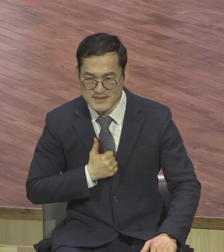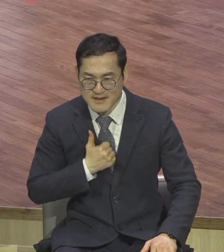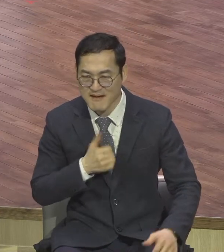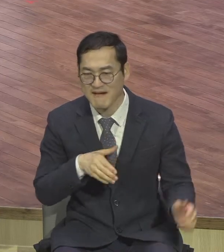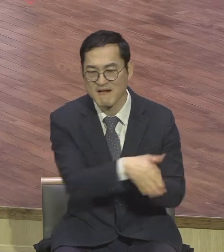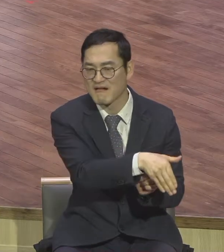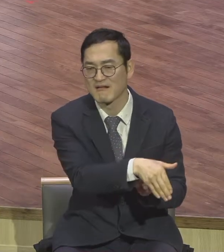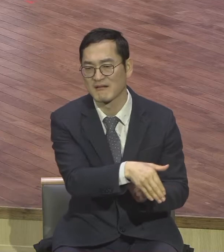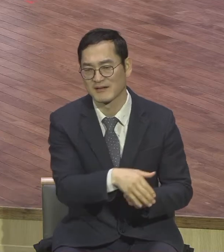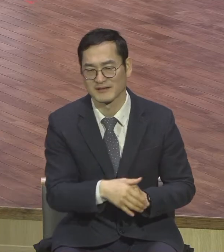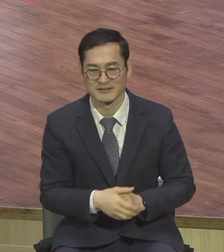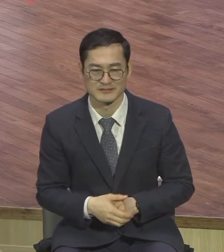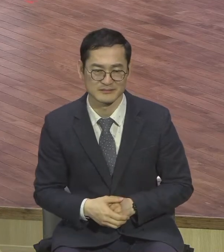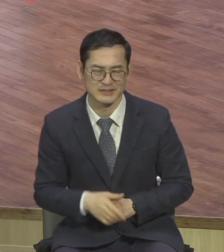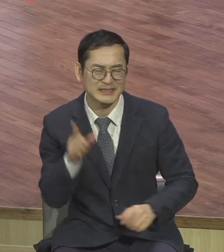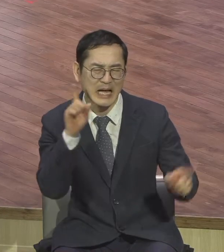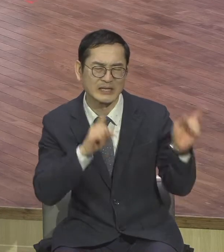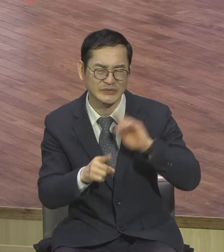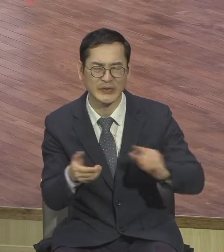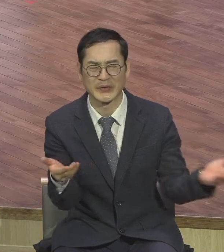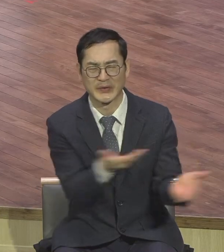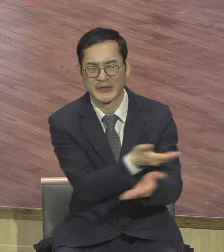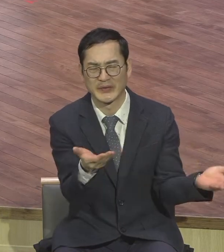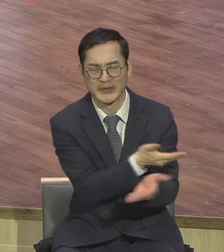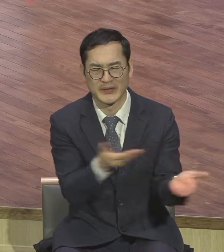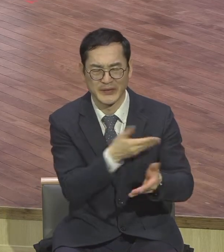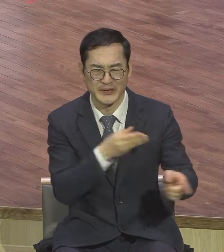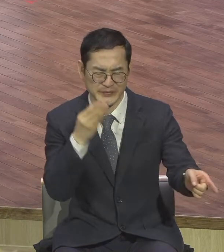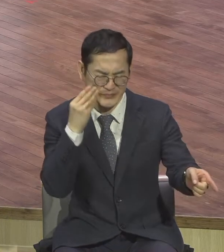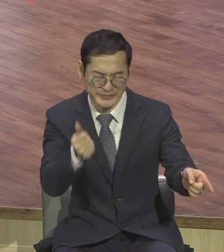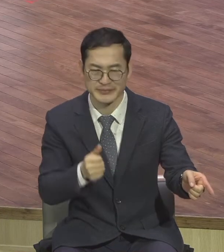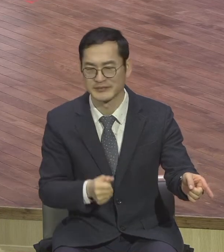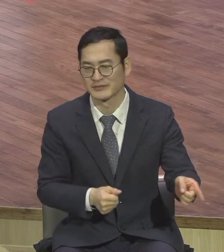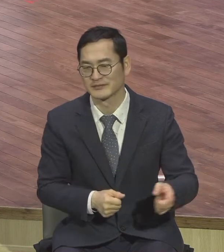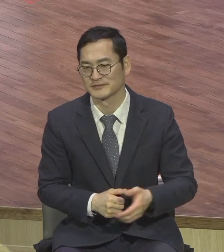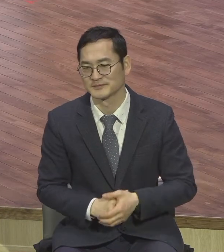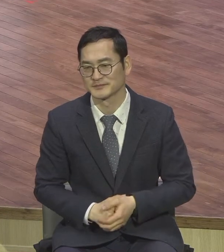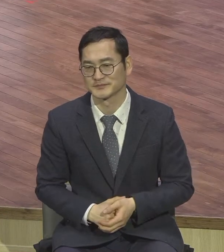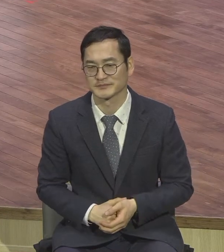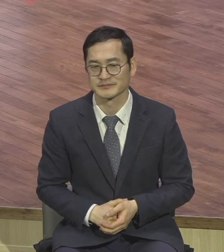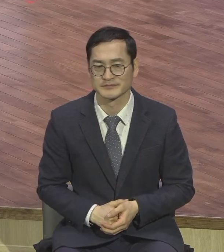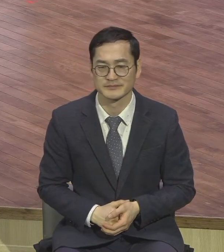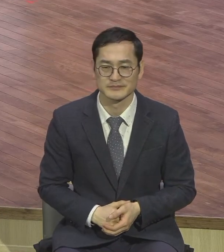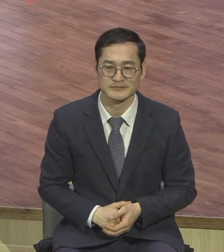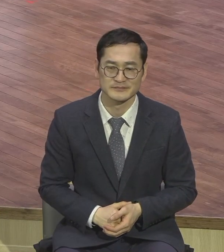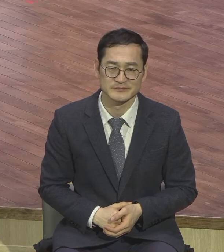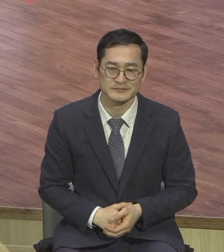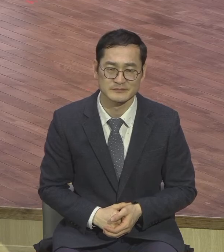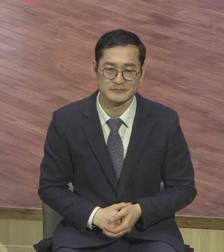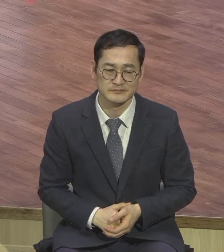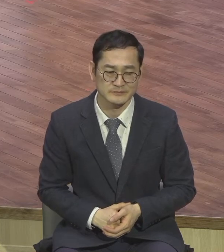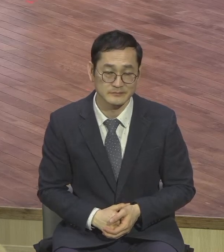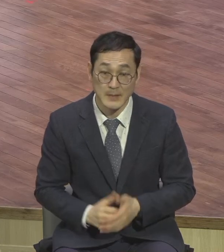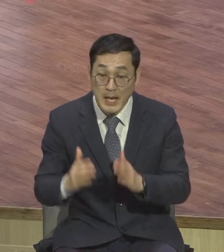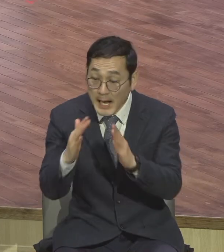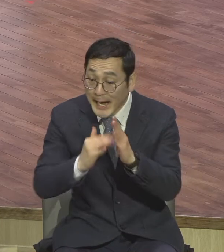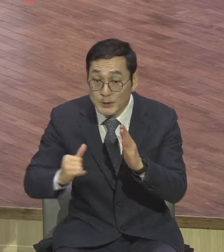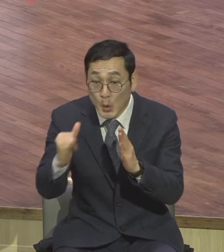상처를 주고받는 상황이 많이 있습니다 한 가족하고 평생 사는데도 부부가